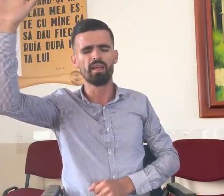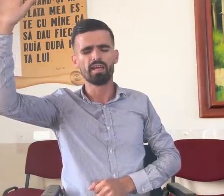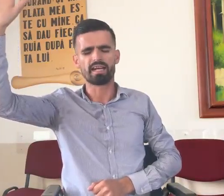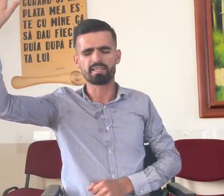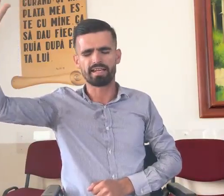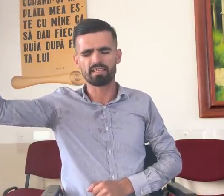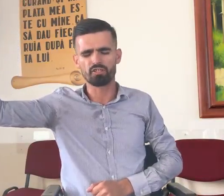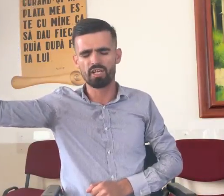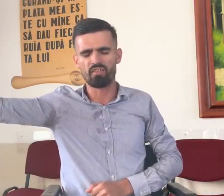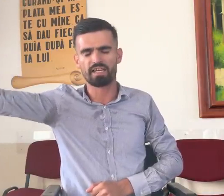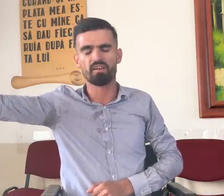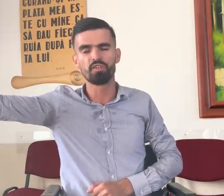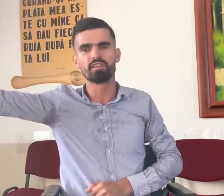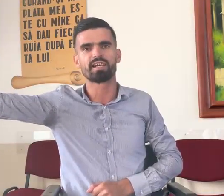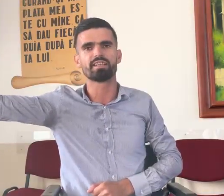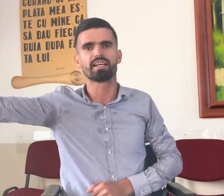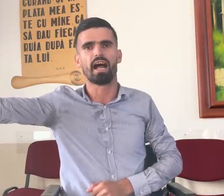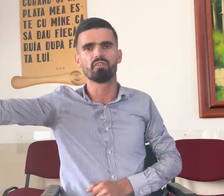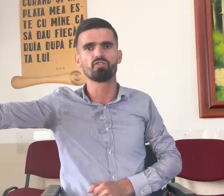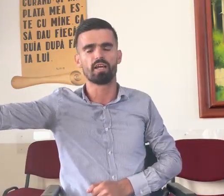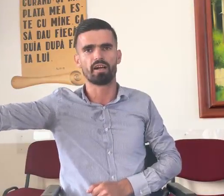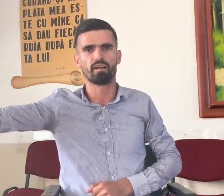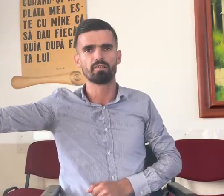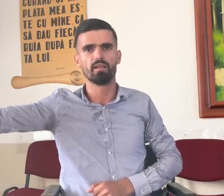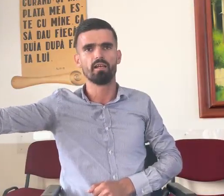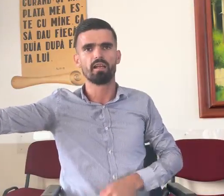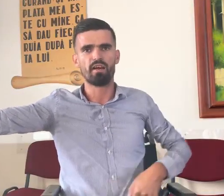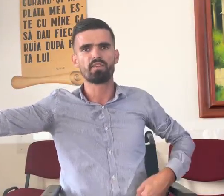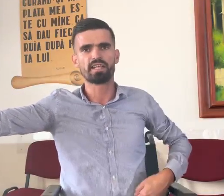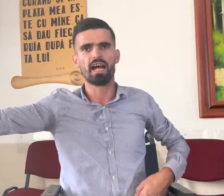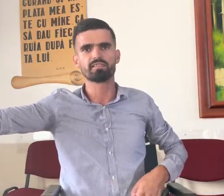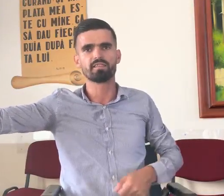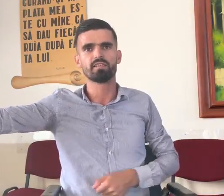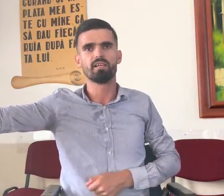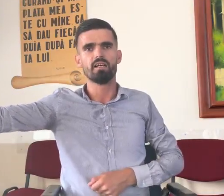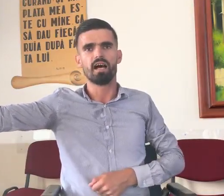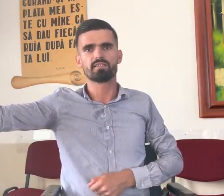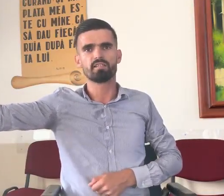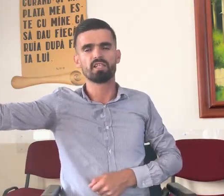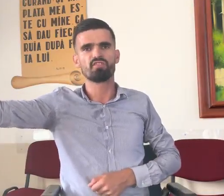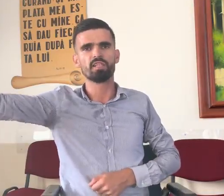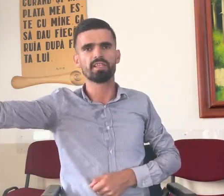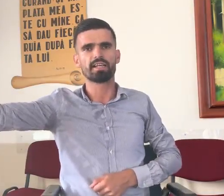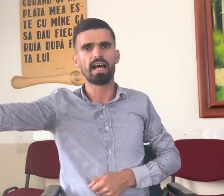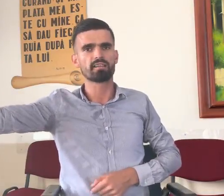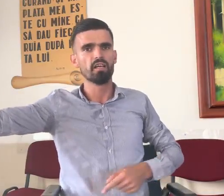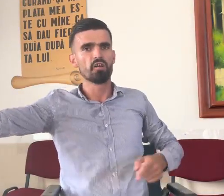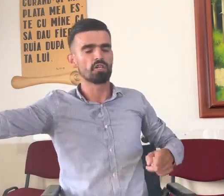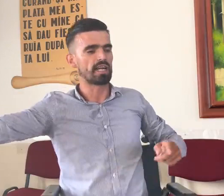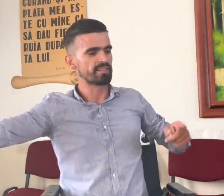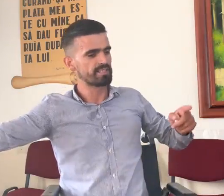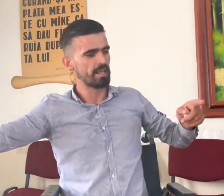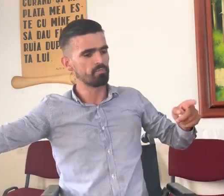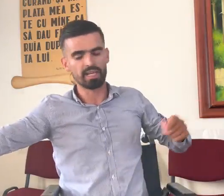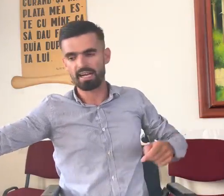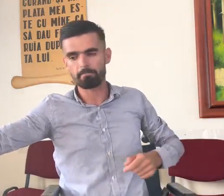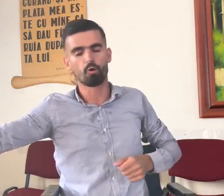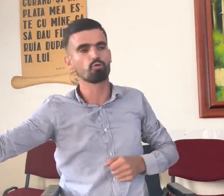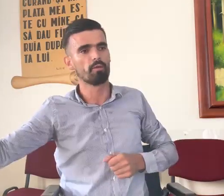ca să creadă cineva că-l vindecă de cancer, l-a ficat. A zis că ești vindecat. Și ca semn, era nepotul